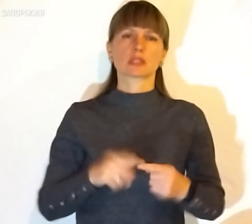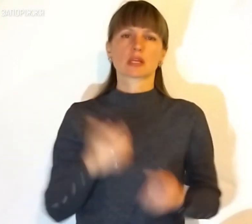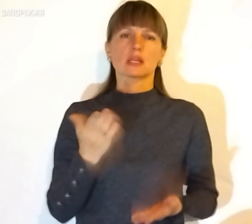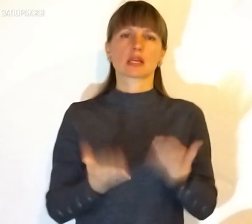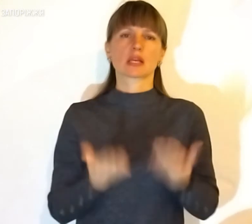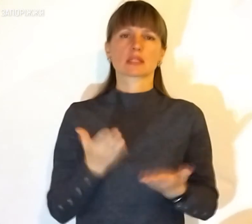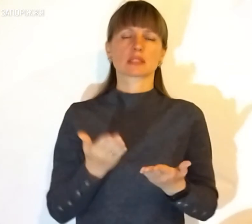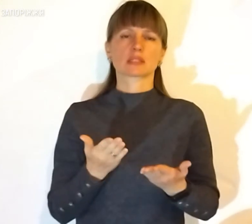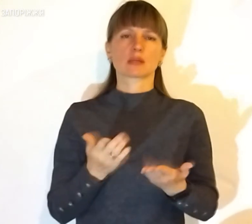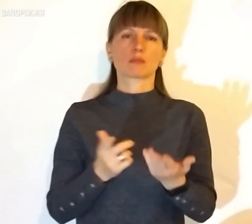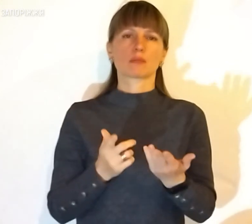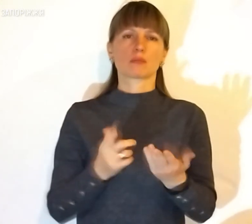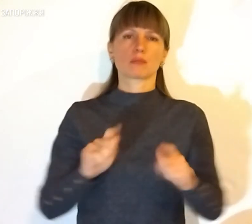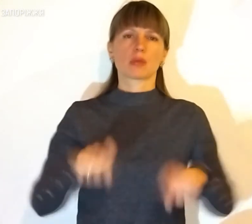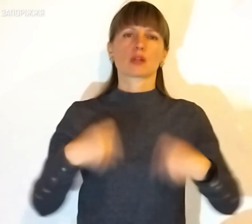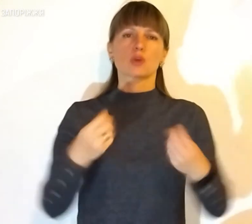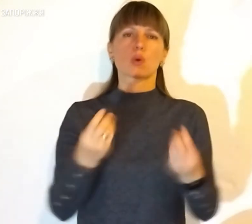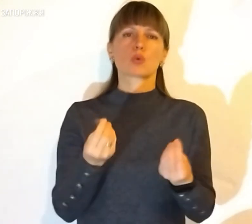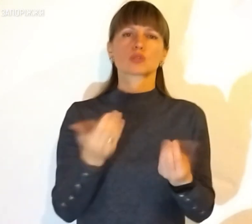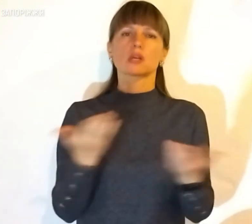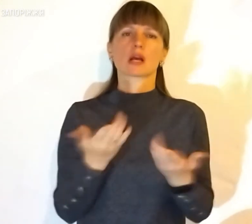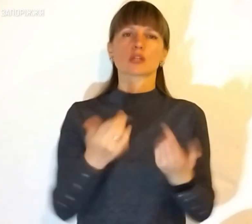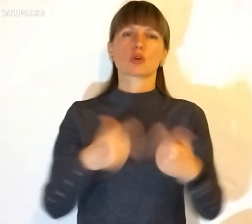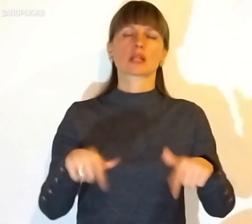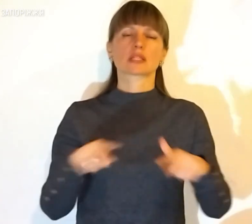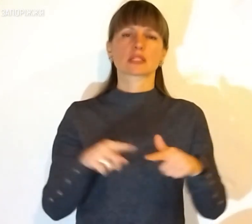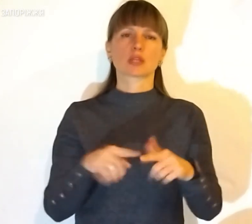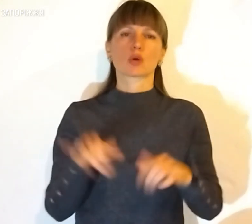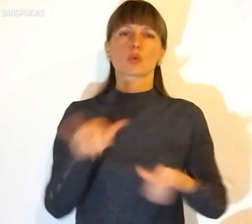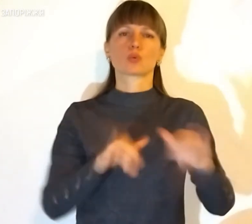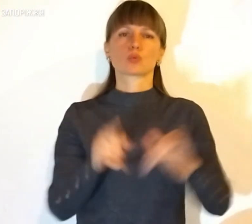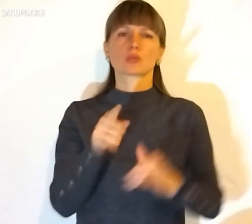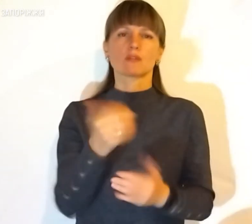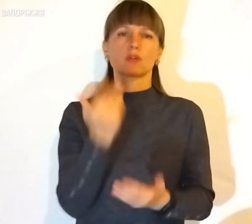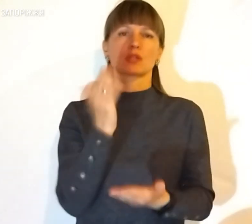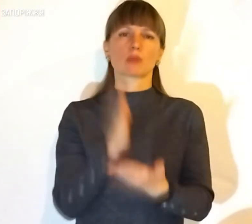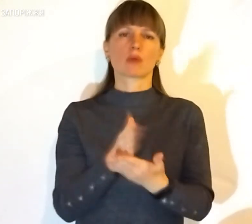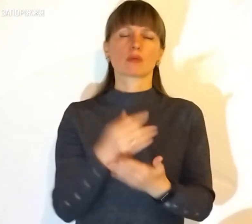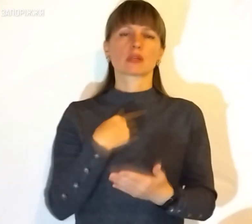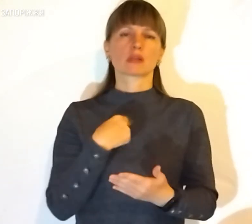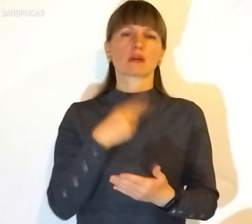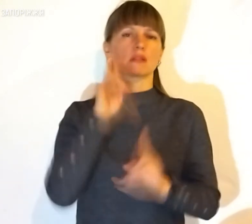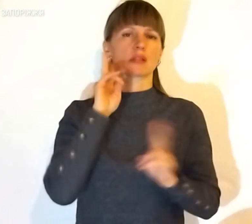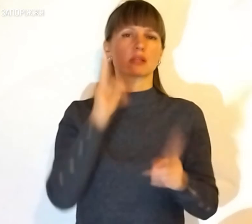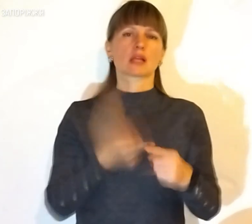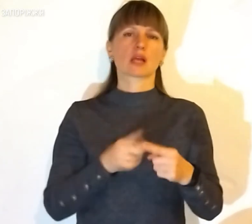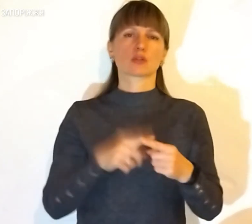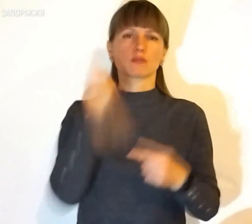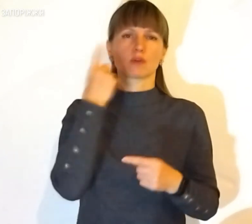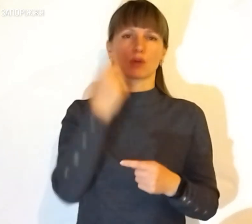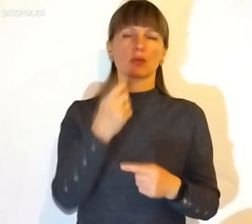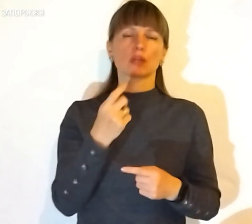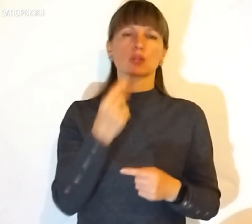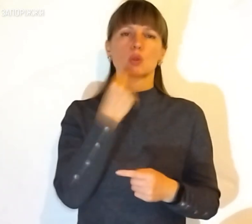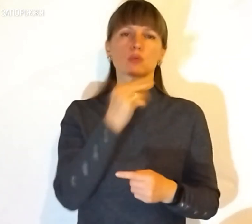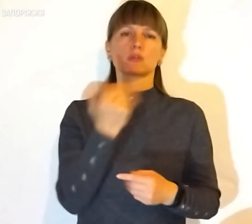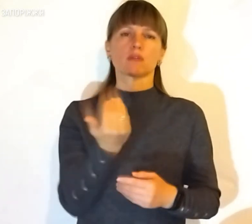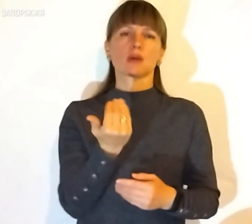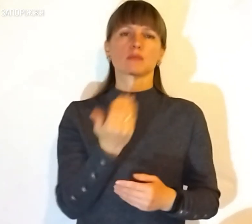якщо перерахують кошти, якась організація, куди вони спрямовуються? Я не володію цією інформацією, це краще вам звернутися